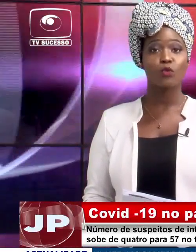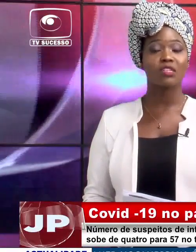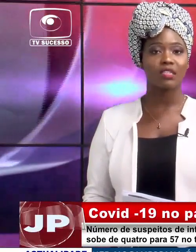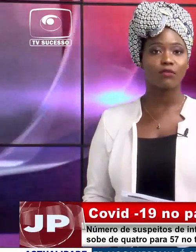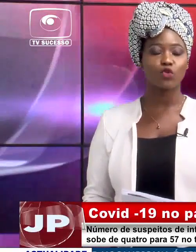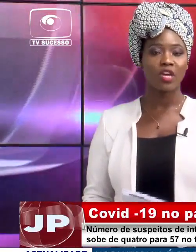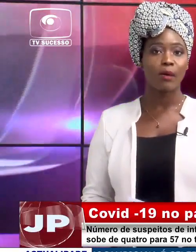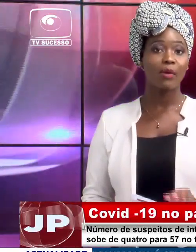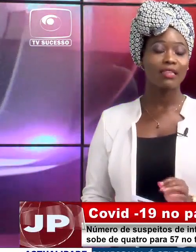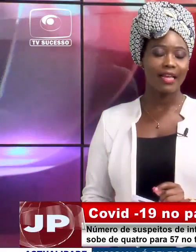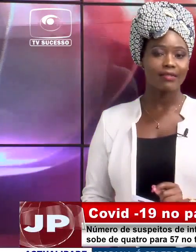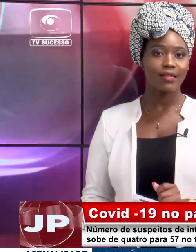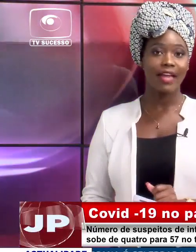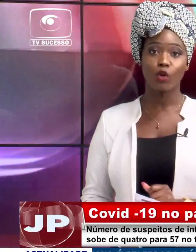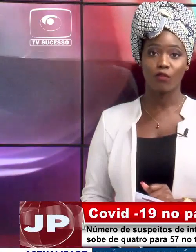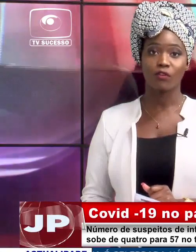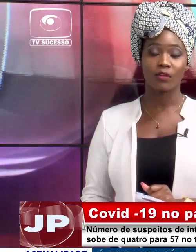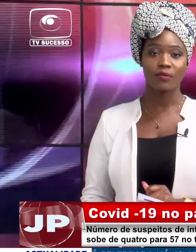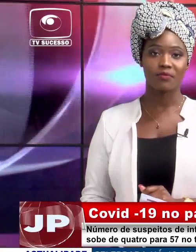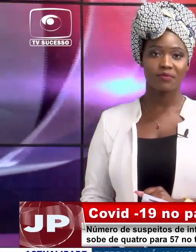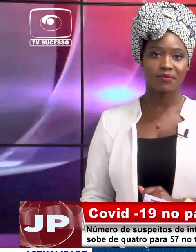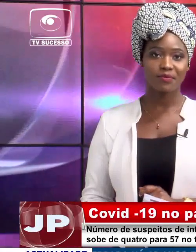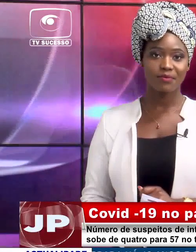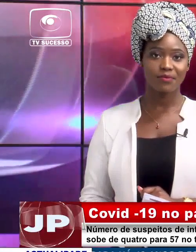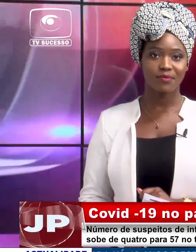de casos positivos mantém-se em nove.